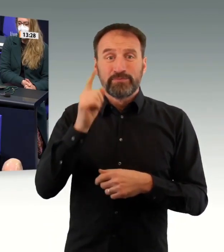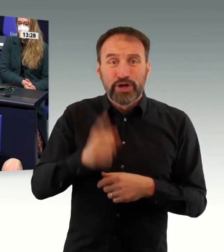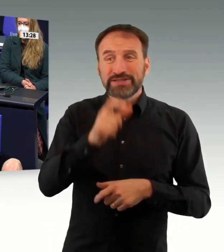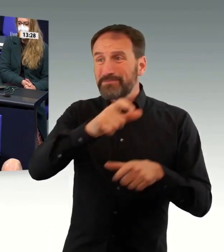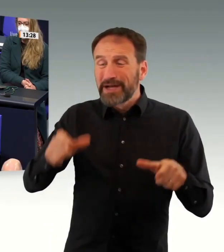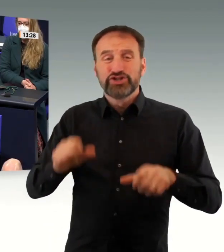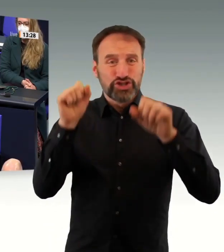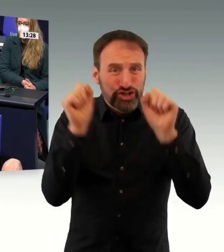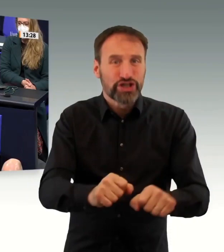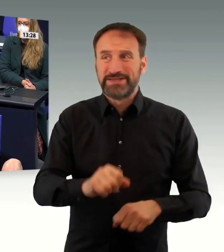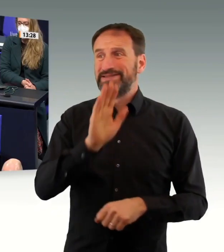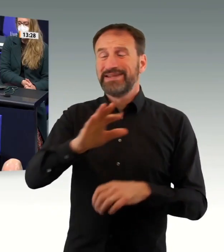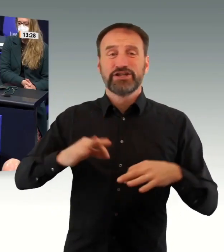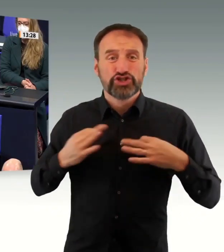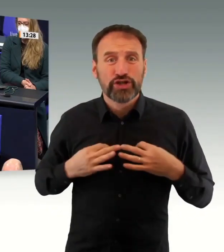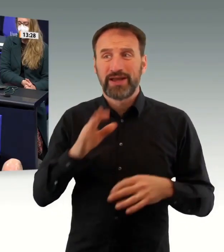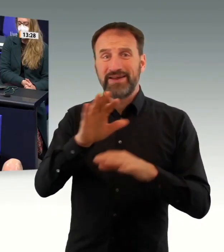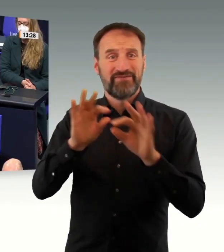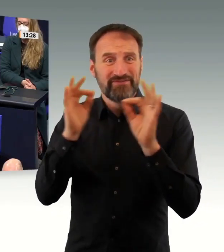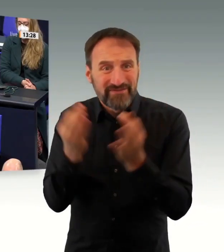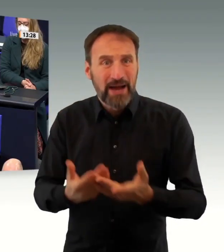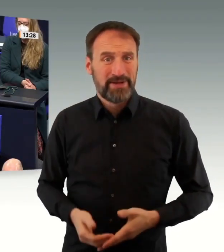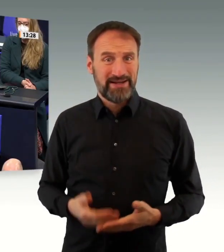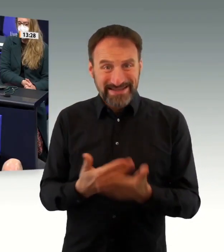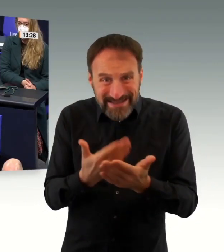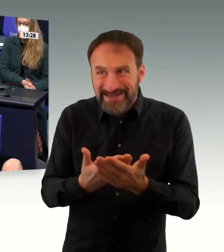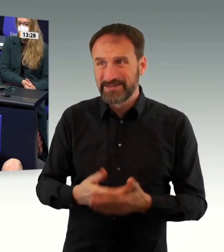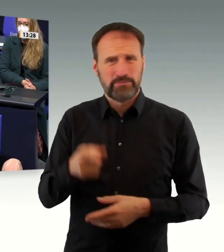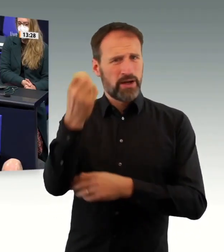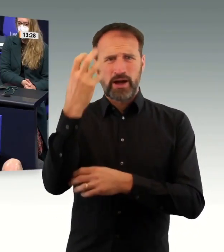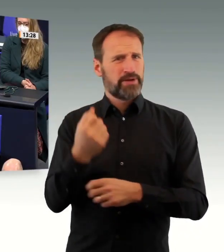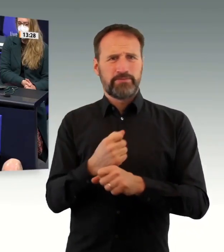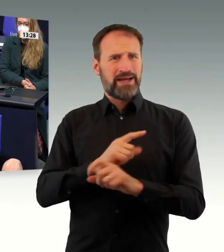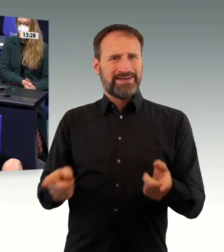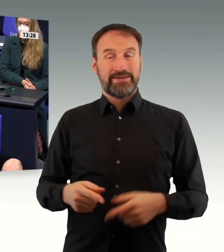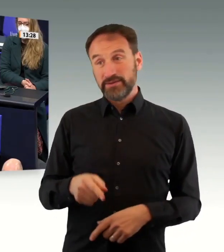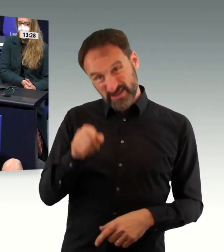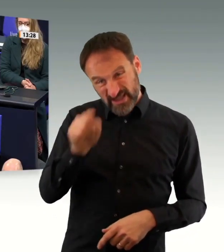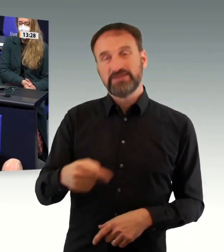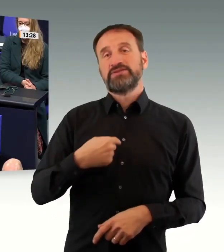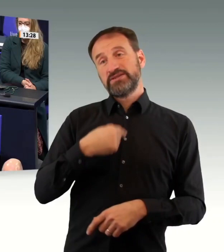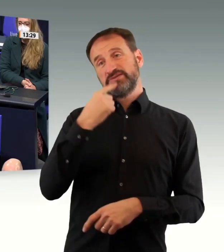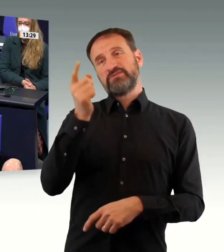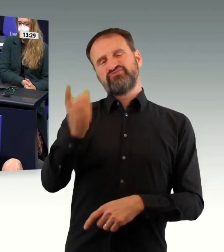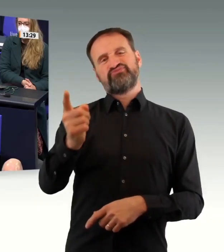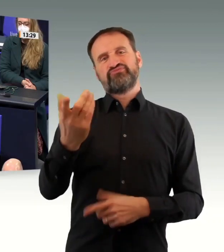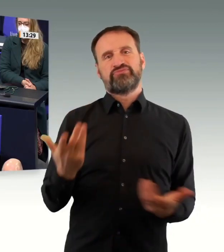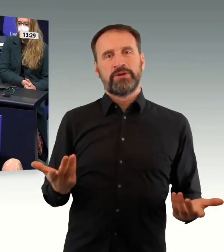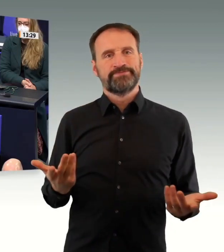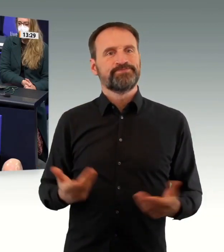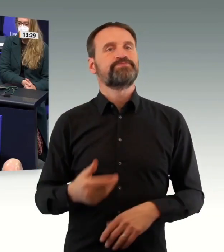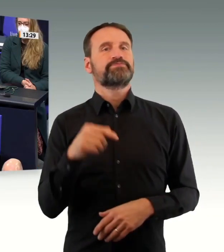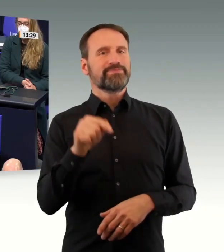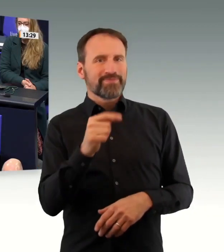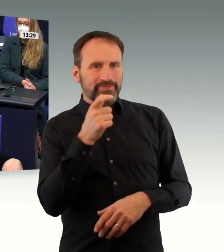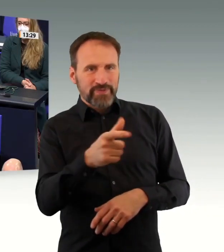all den Problemen, die da sind, wo Sie wissen, dass die Frage, ob hier eine Rechtsnorm epidemische Lage